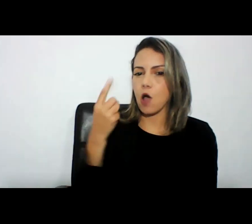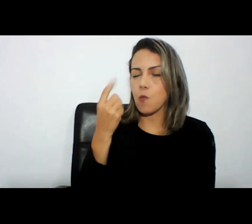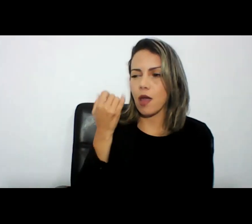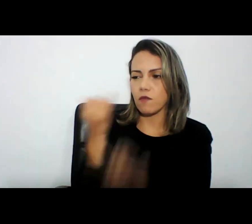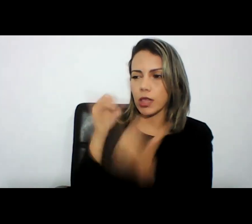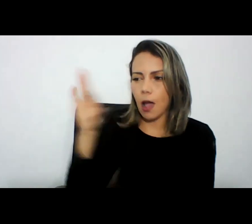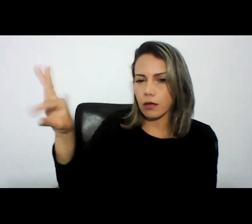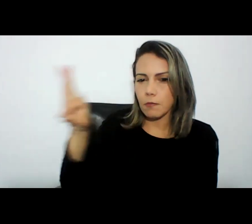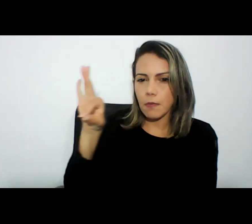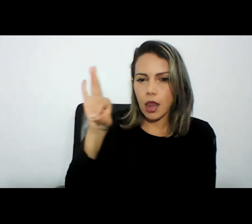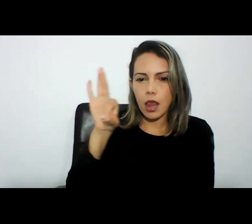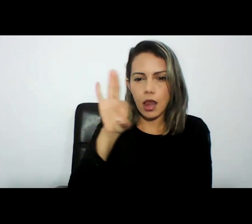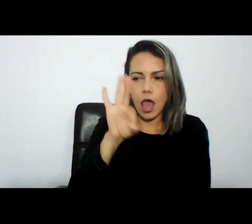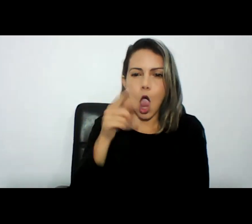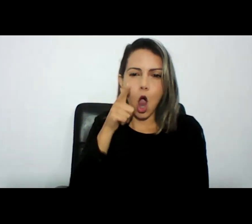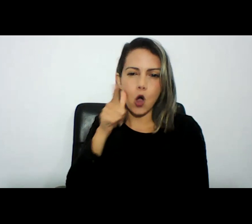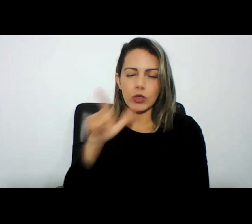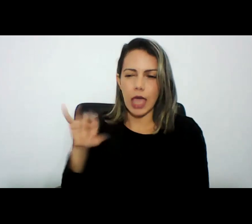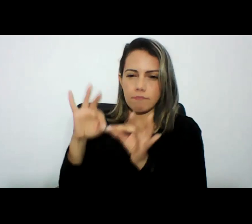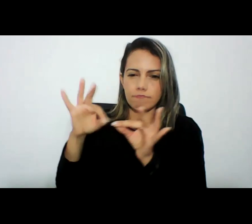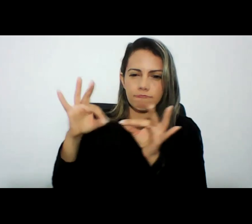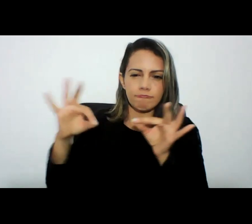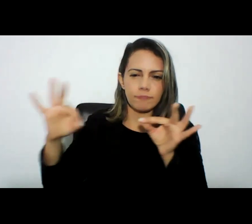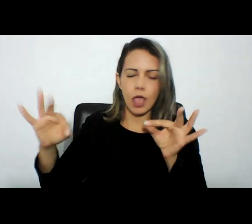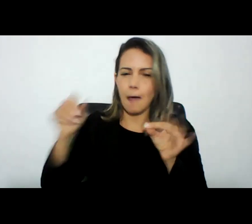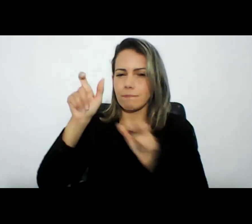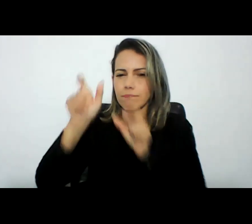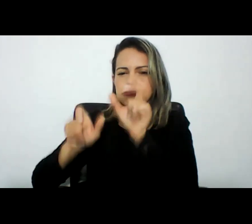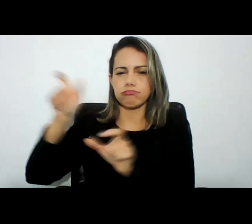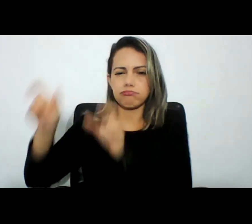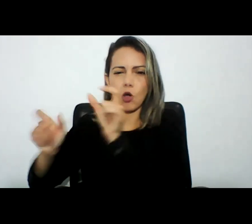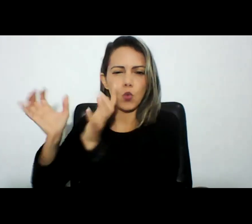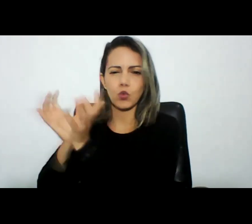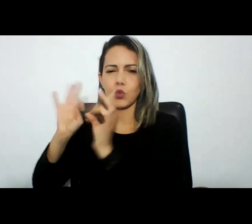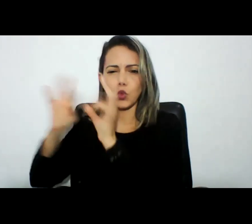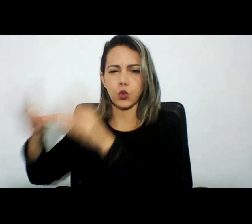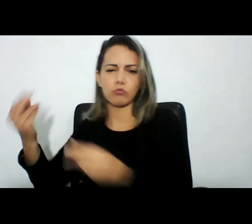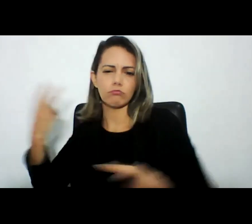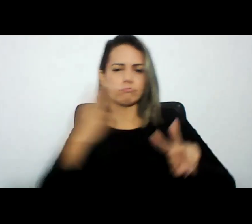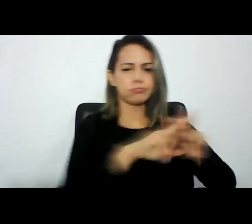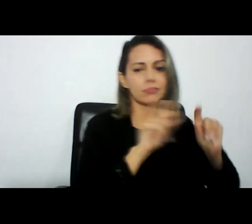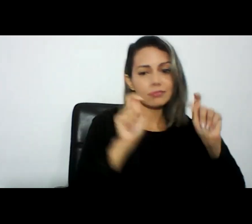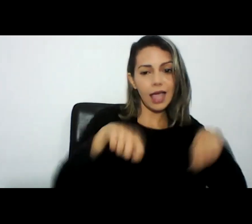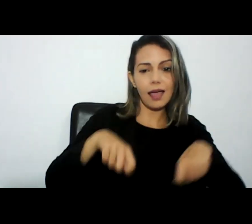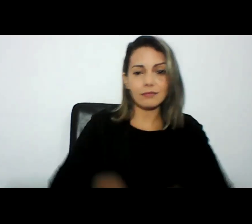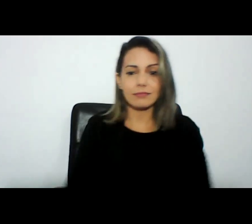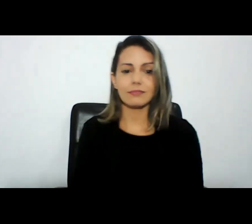quando a gente fala, eu fico muito feliz em poder participar desse debate e aqui